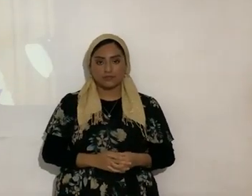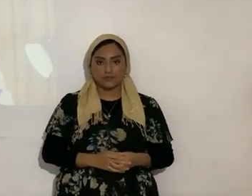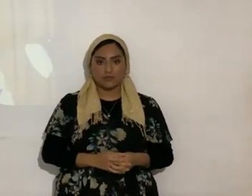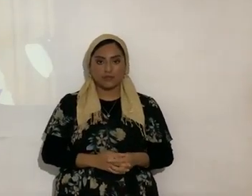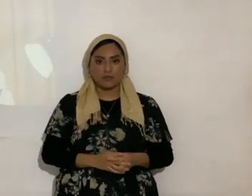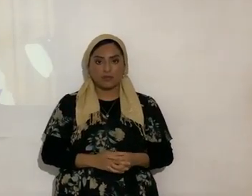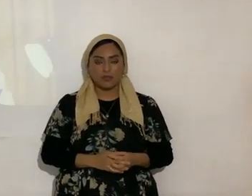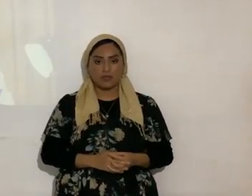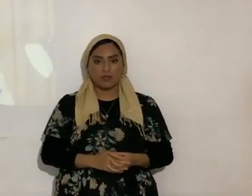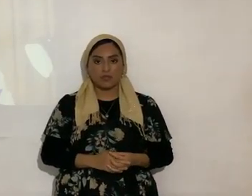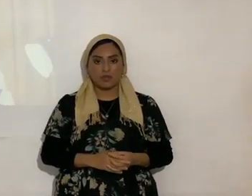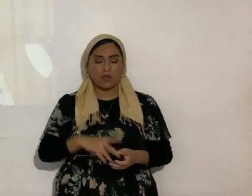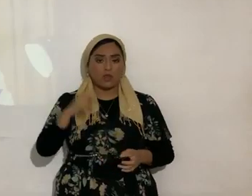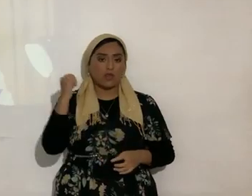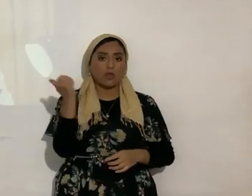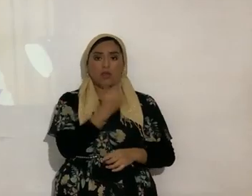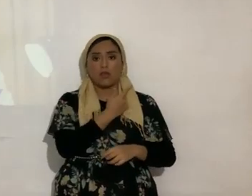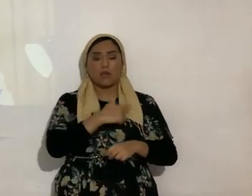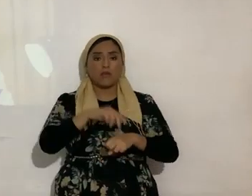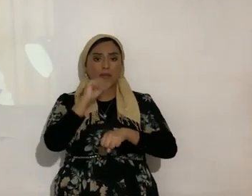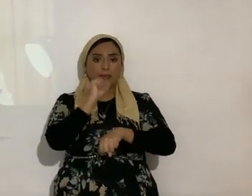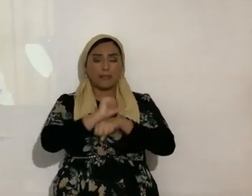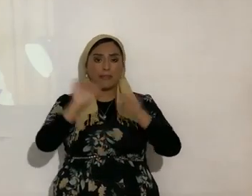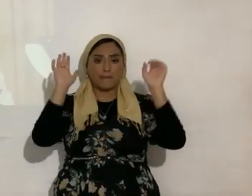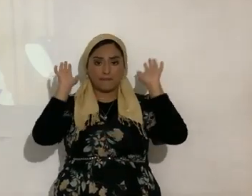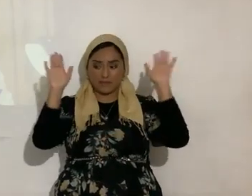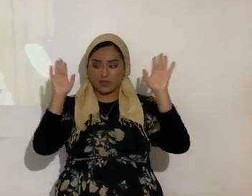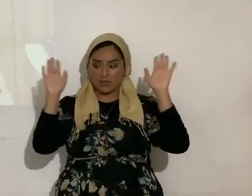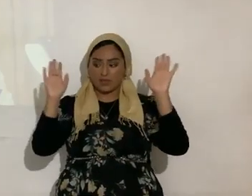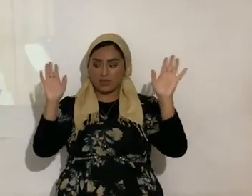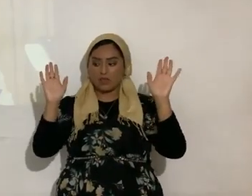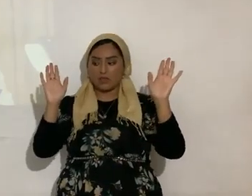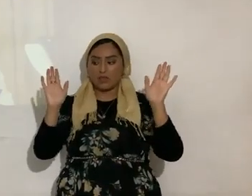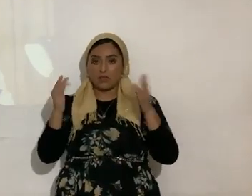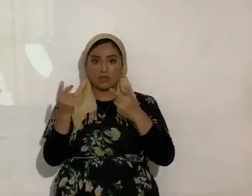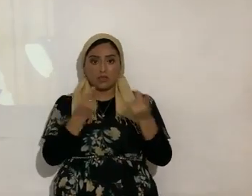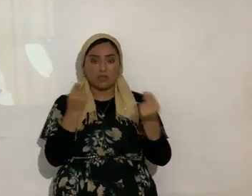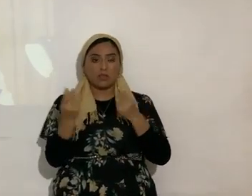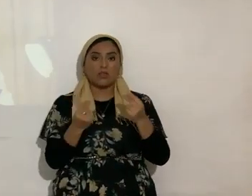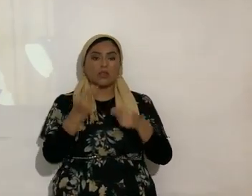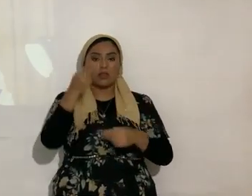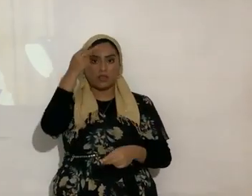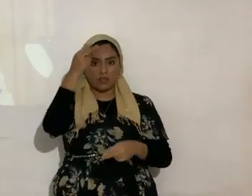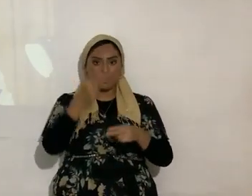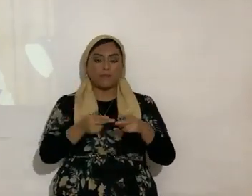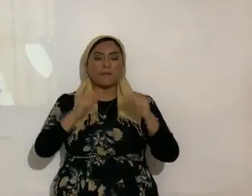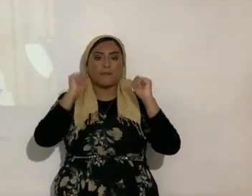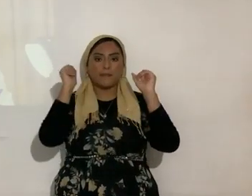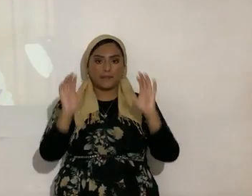cada milagro que se haga en el nombre bendito de Yashua Mashiach